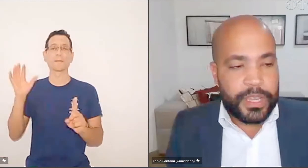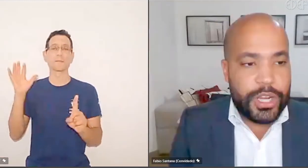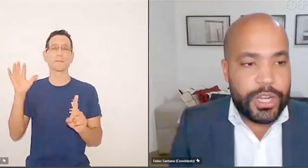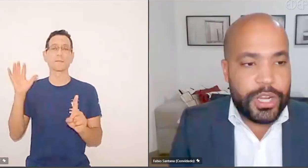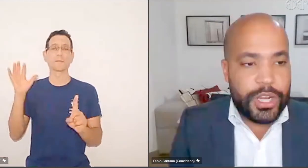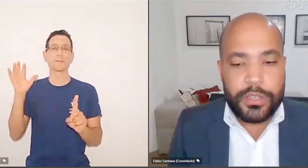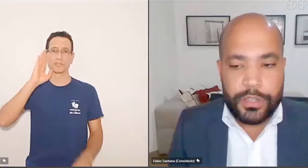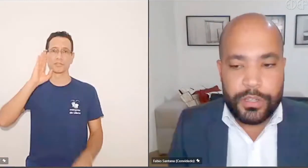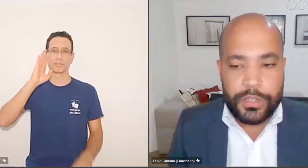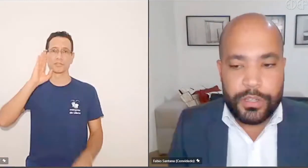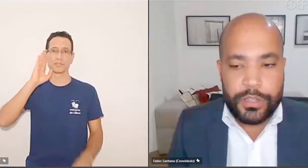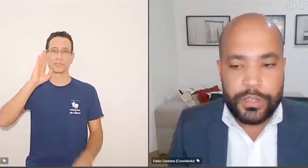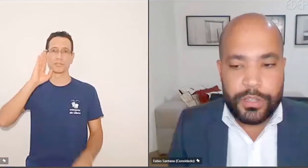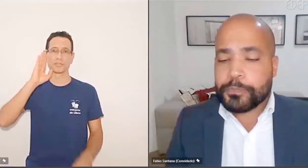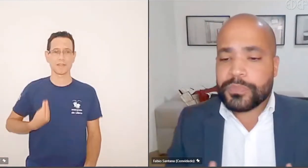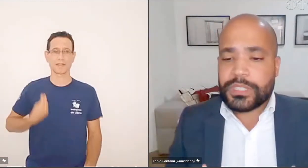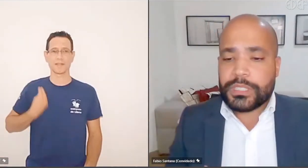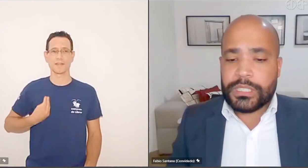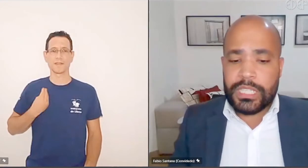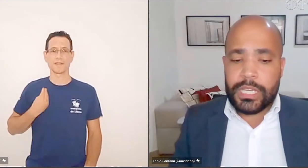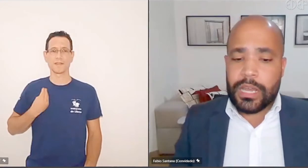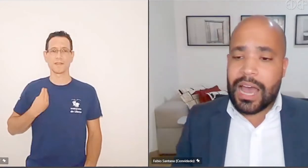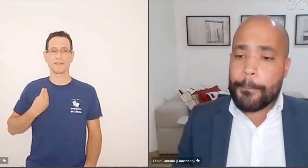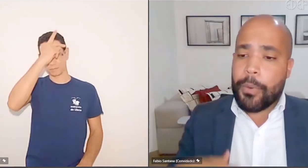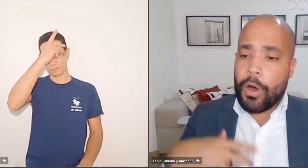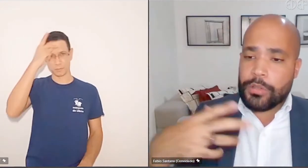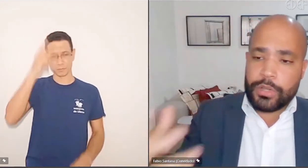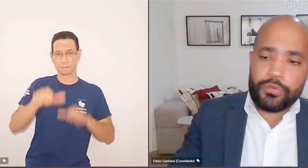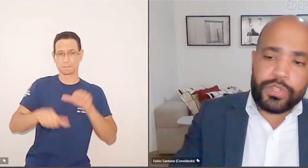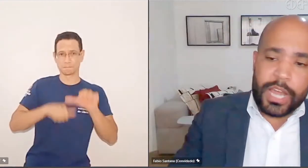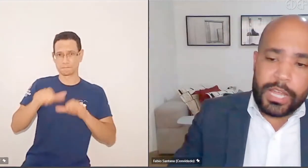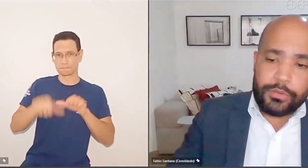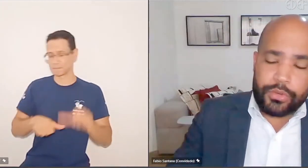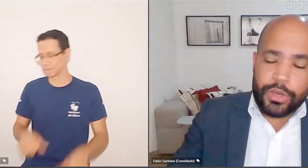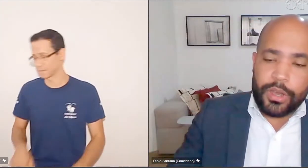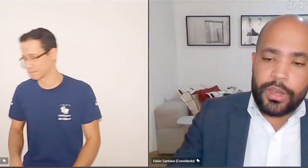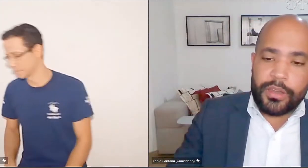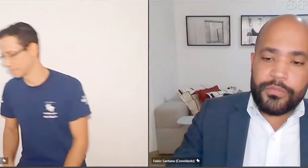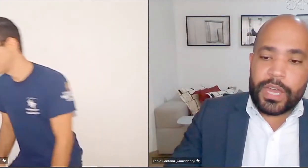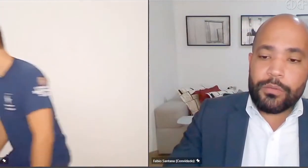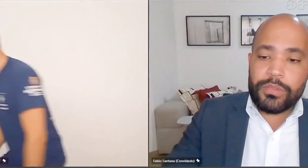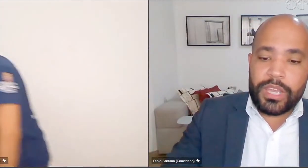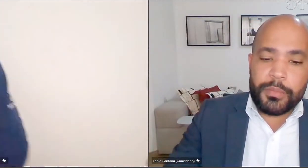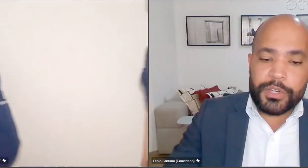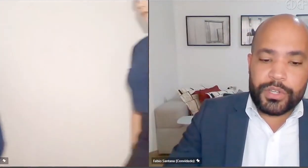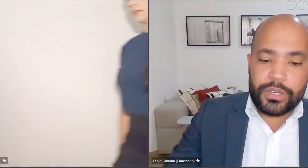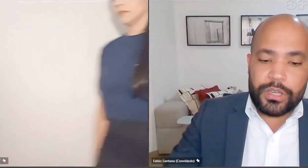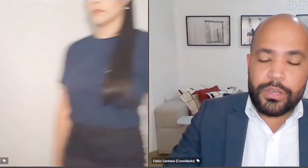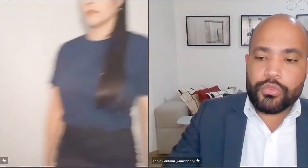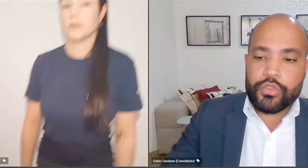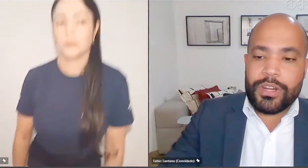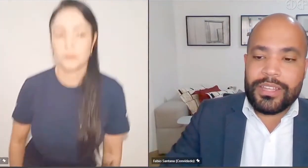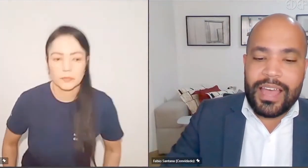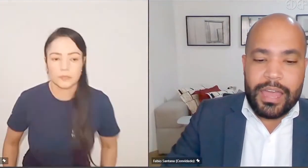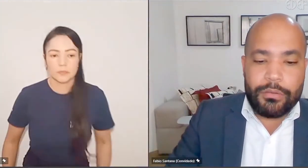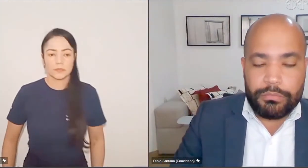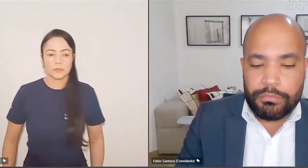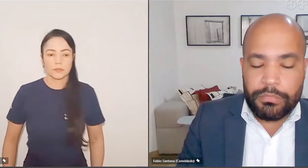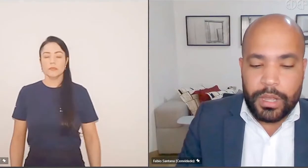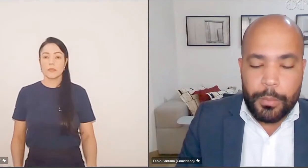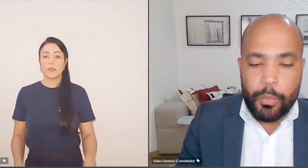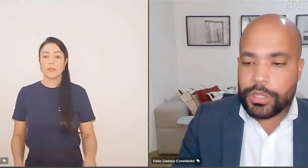diretamente a vida das outras pessoas. E, após os enunciados, vieram temas que, inclusive,